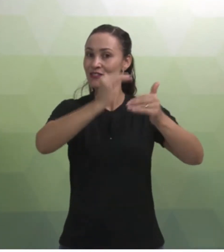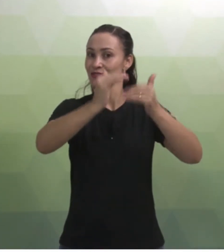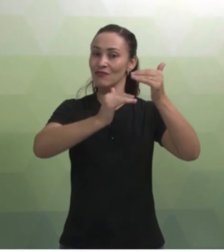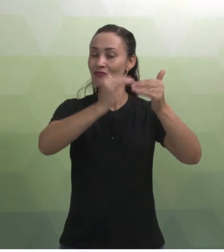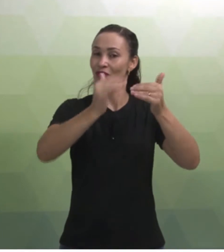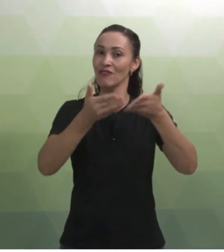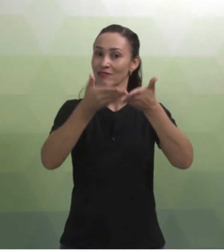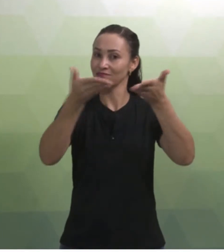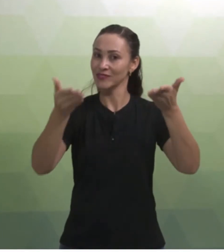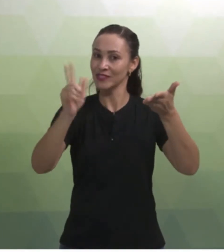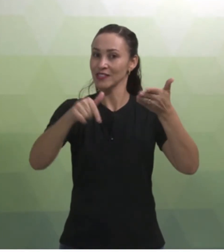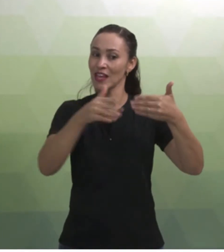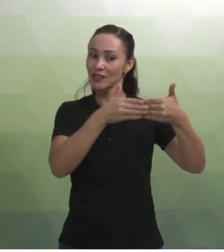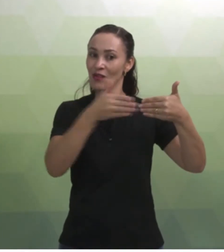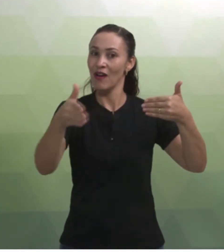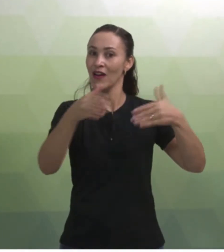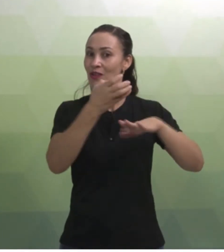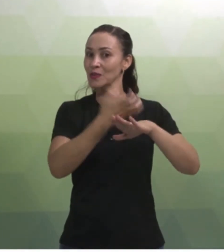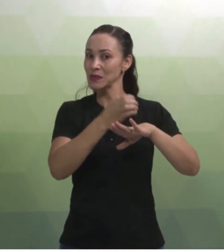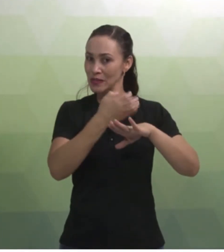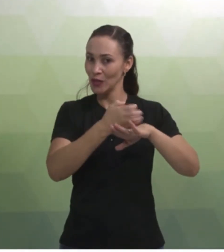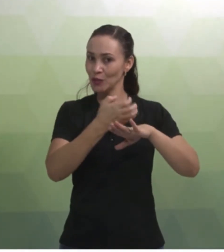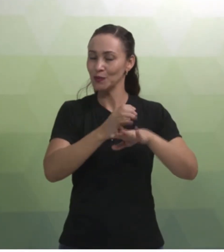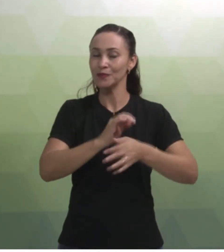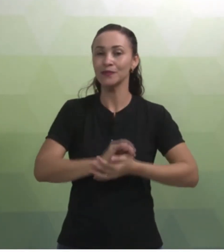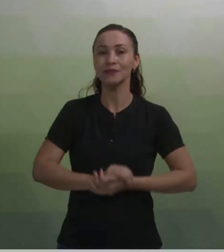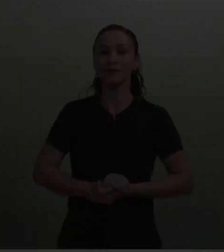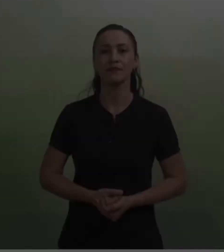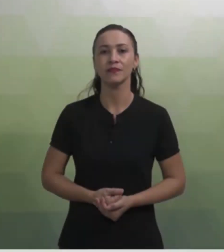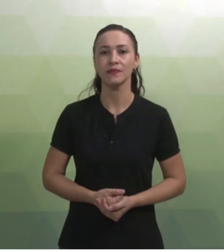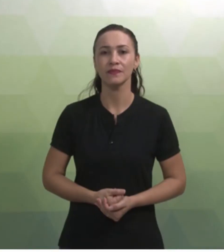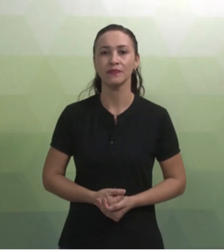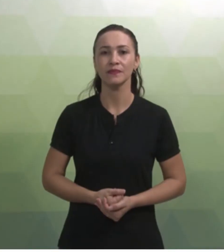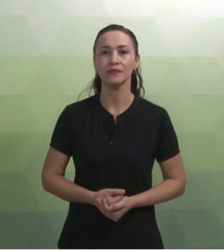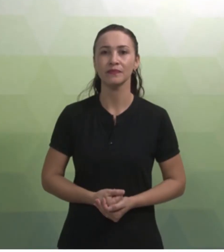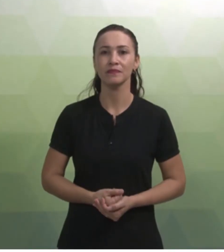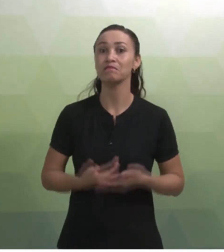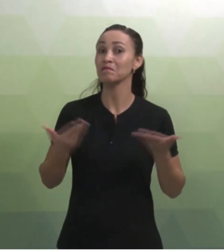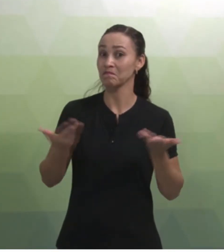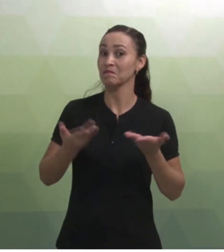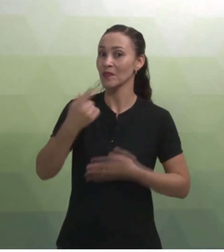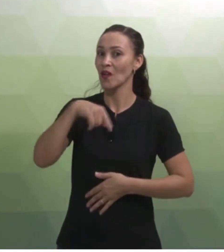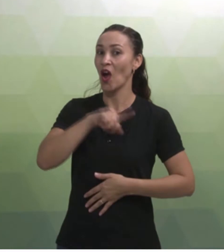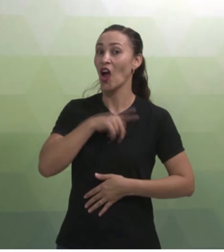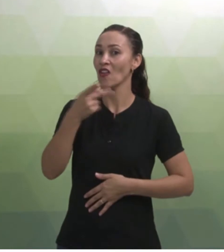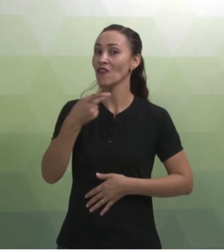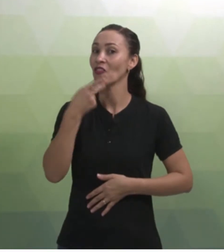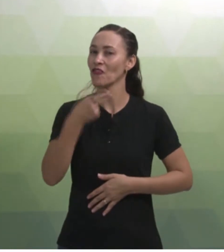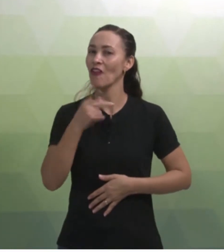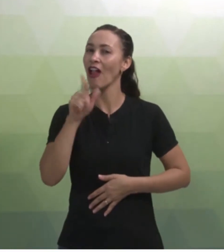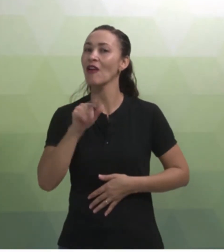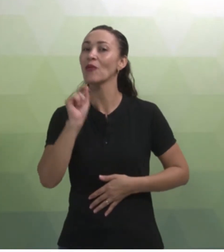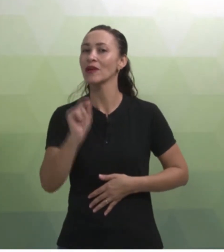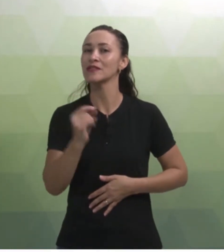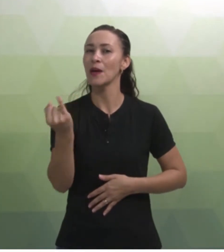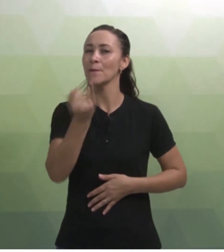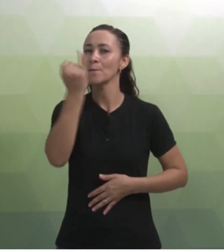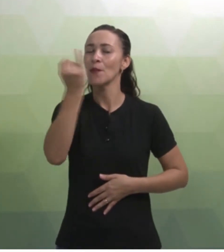desenvolvidas por vocês no decorrer do estágio. Agora, vamos falar um pouquinho sobre a importância da pesquisa bibliográfica.